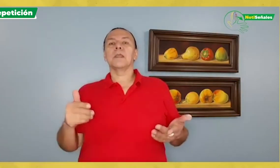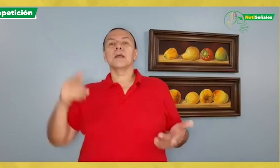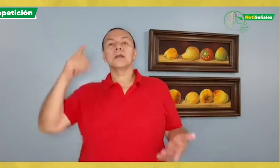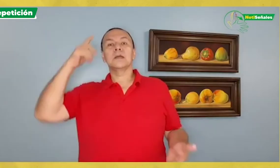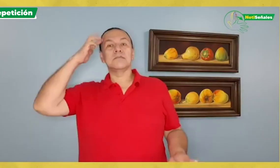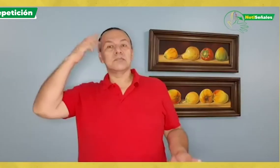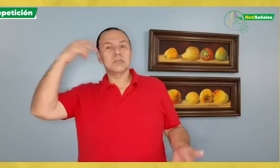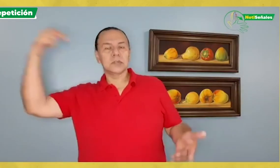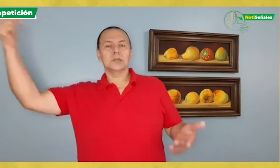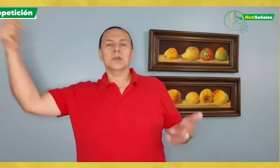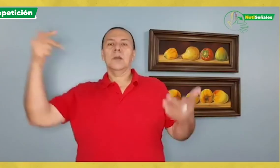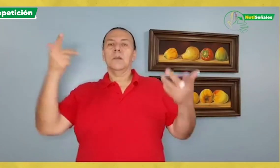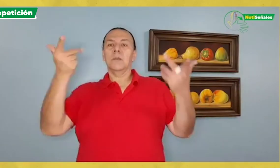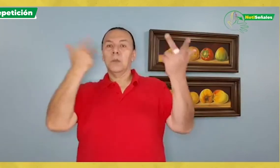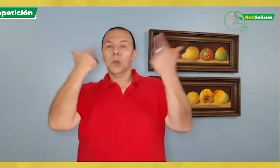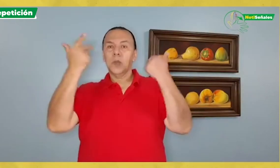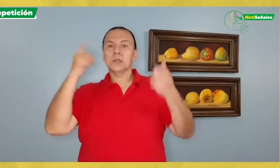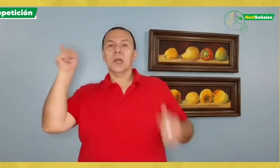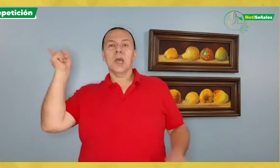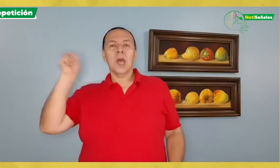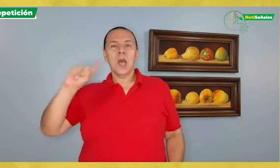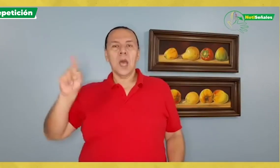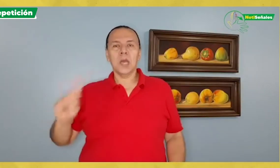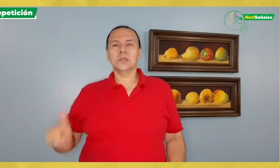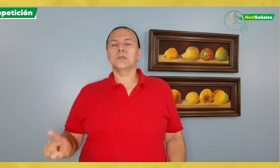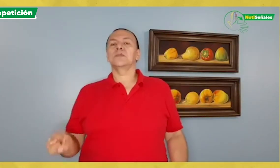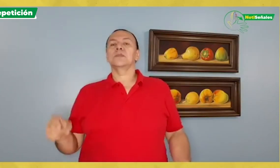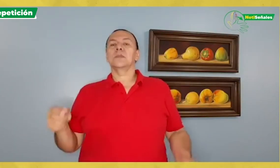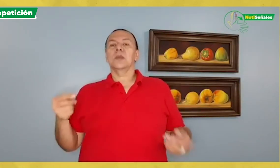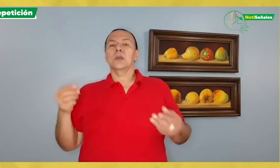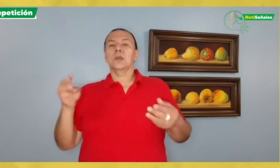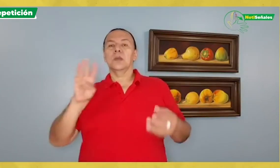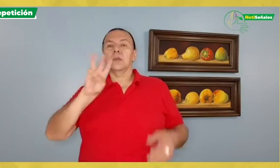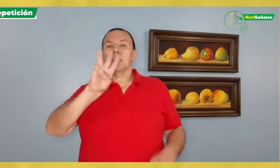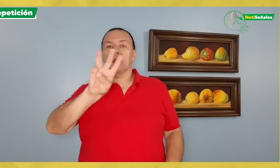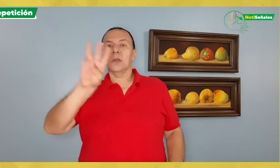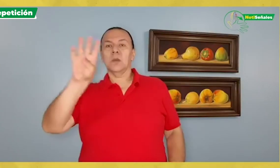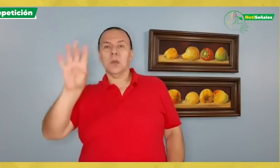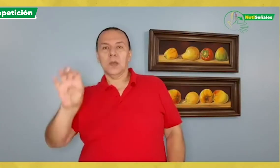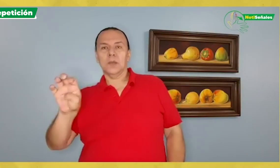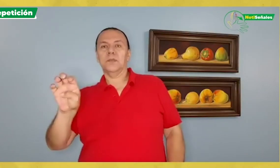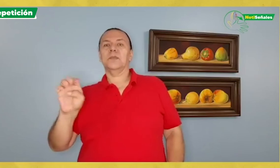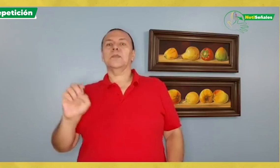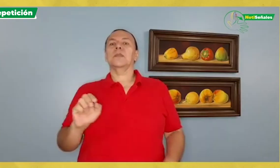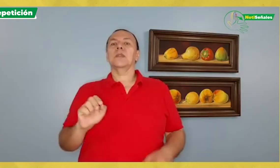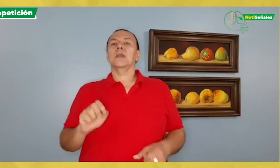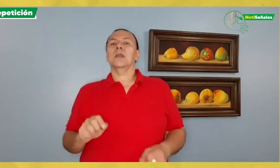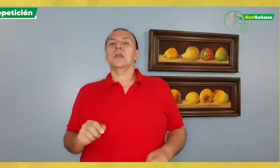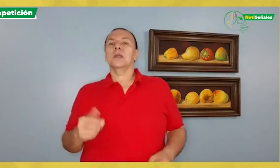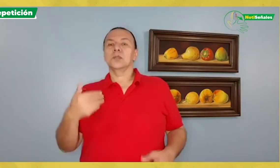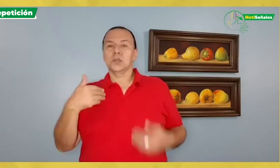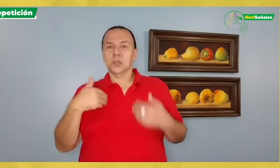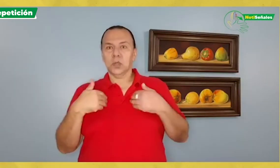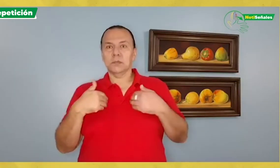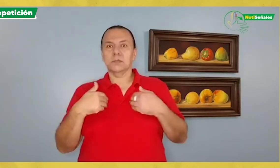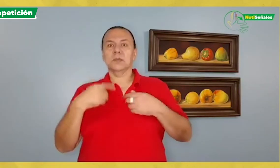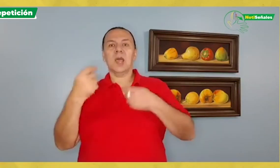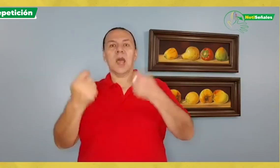soy estilista profesional hace 39 años mi